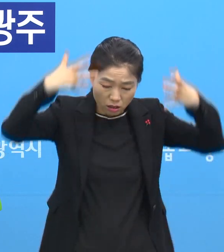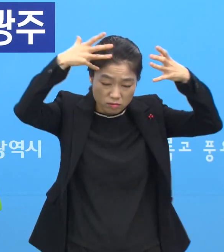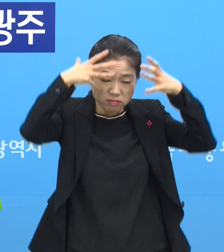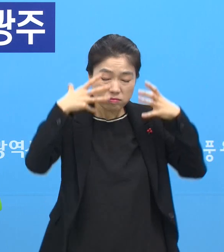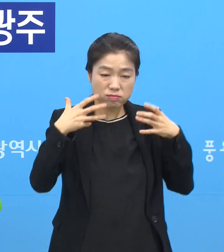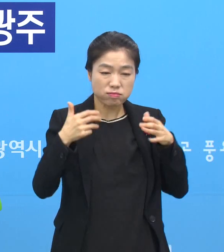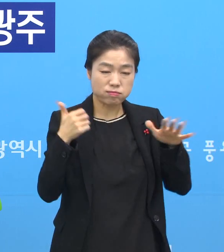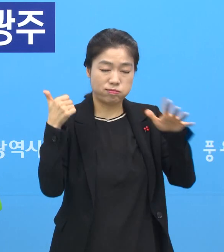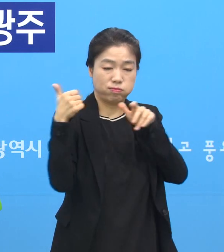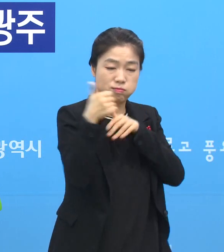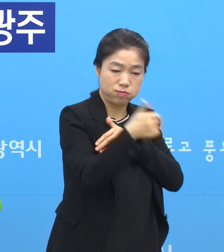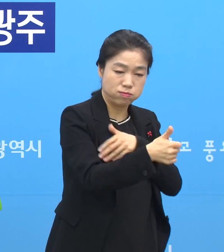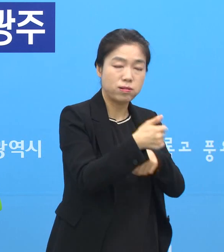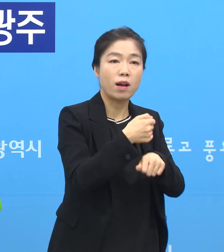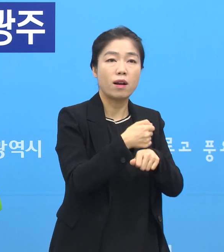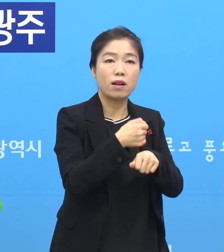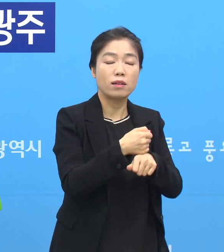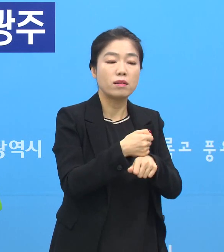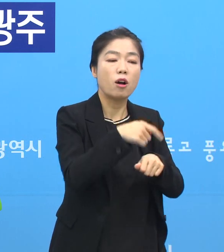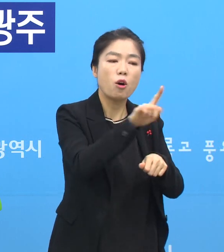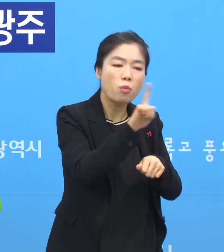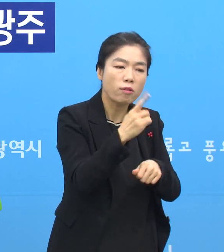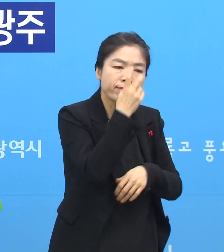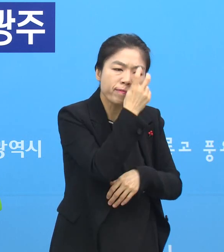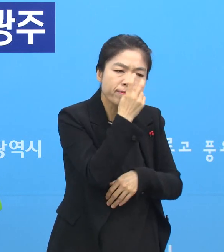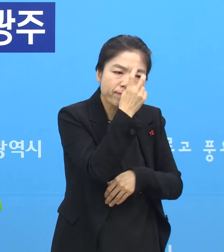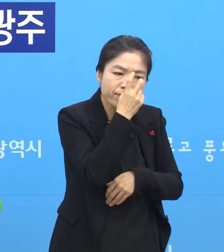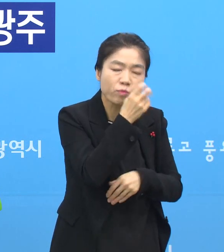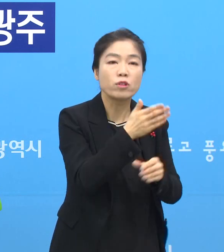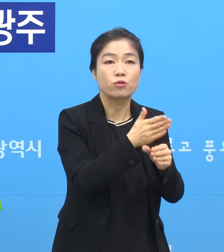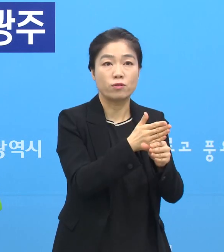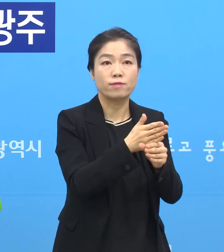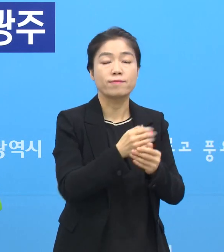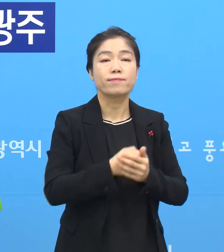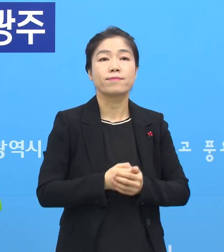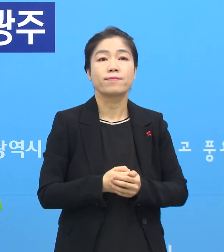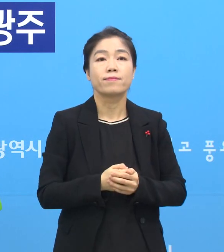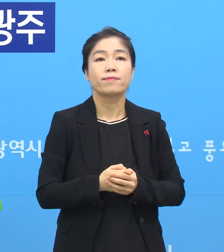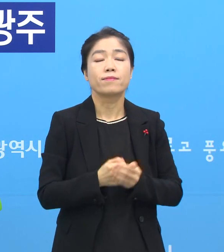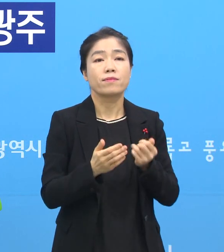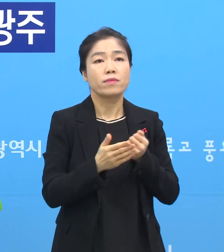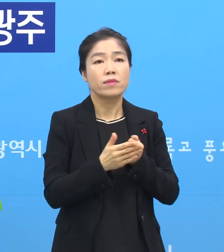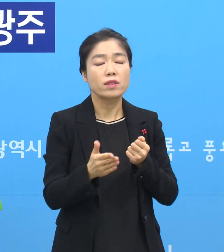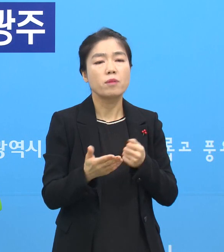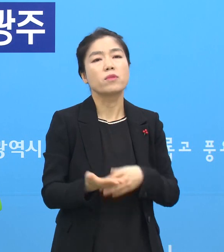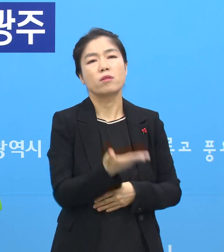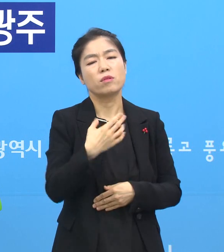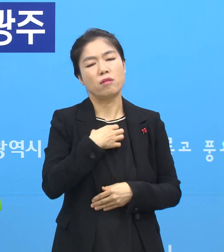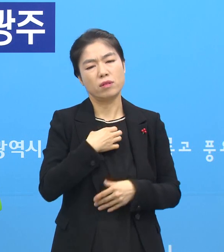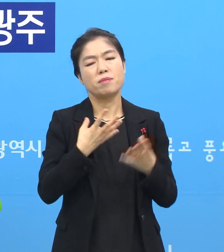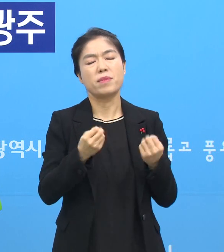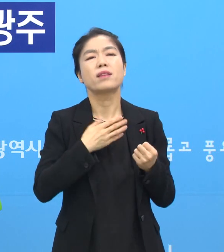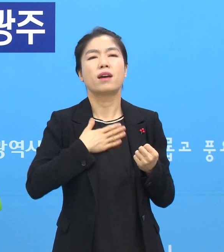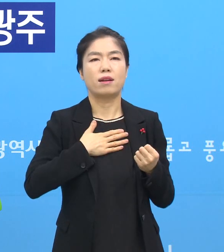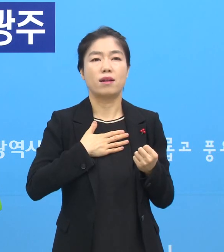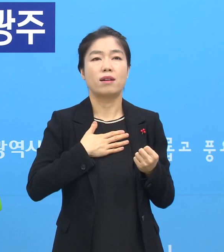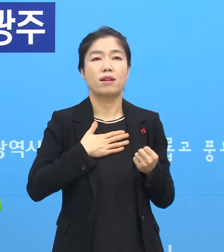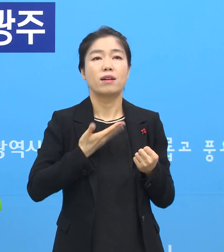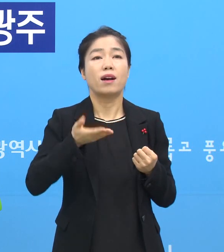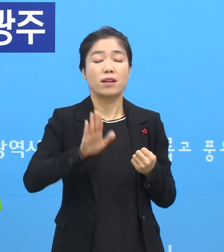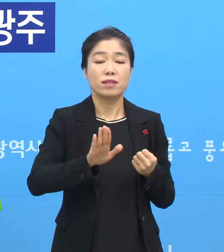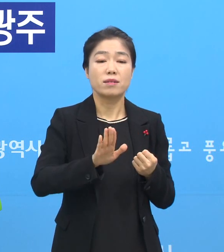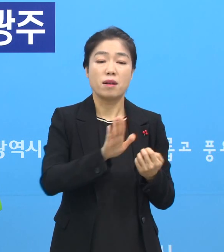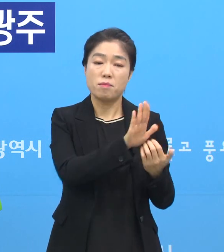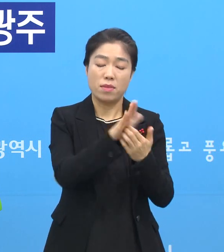병원 안에 들어가서 그런 모니터링을 하고 있다는 말씀드립니다. 그래서 많은 걱정이 되시겠지만 저희